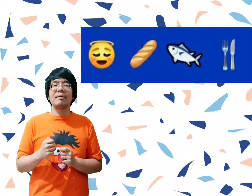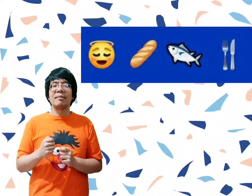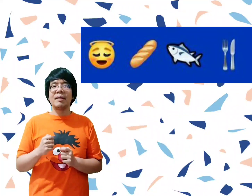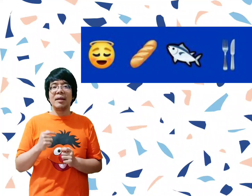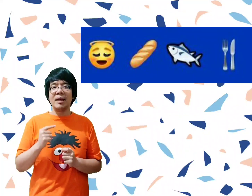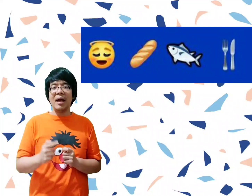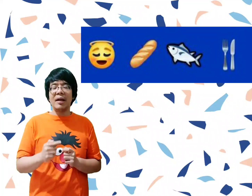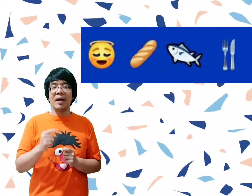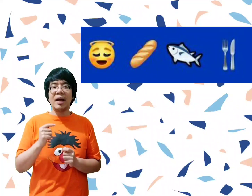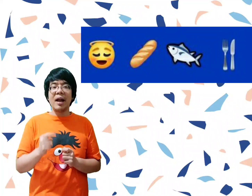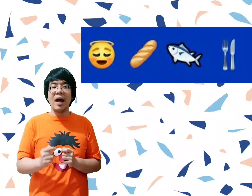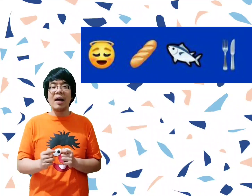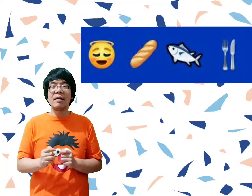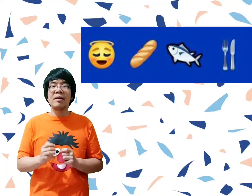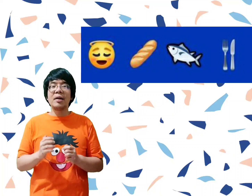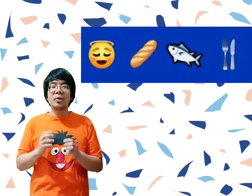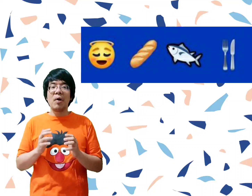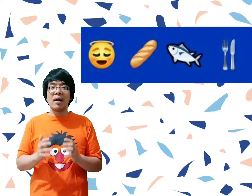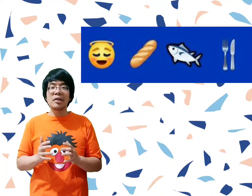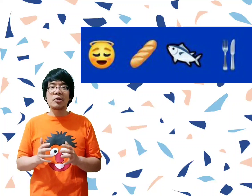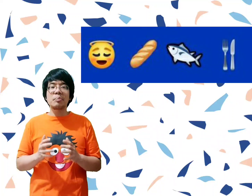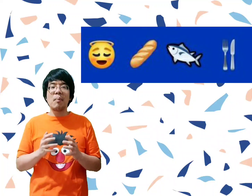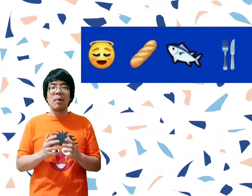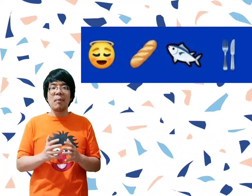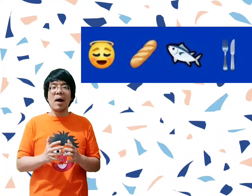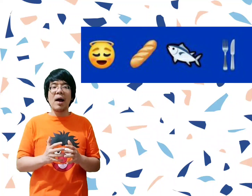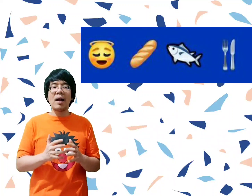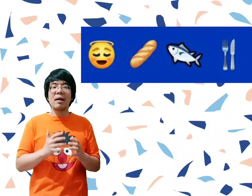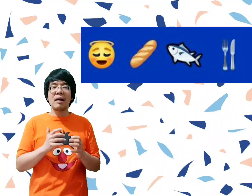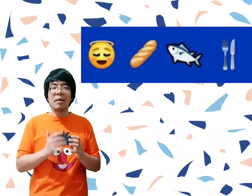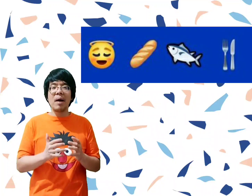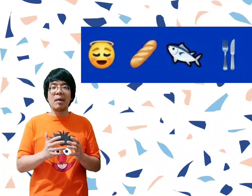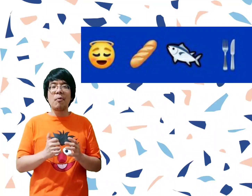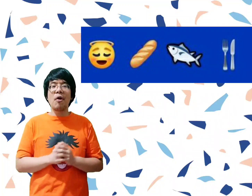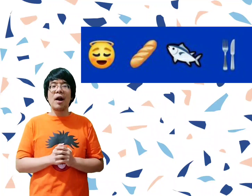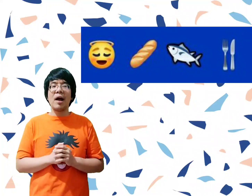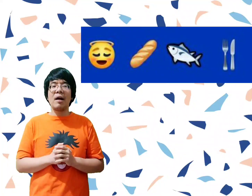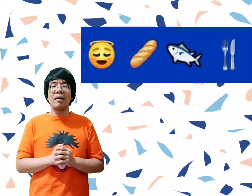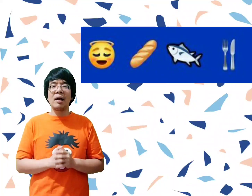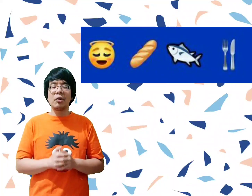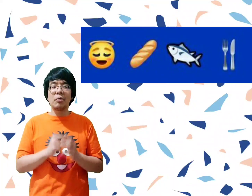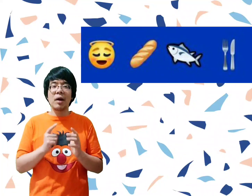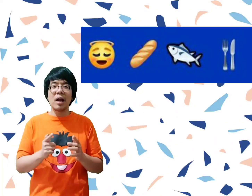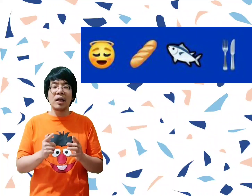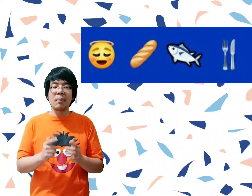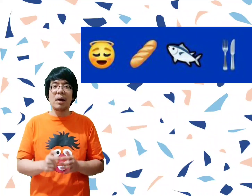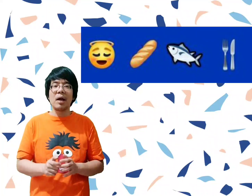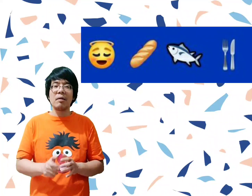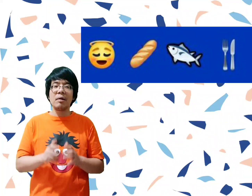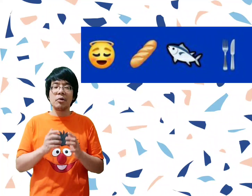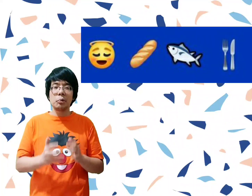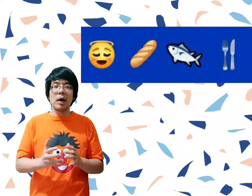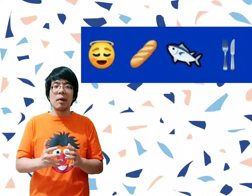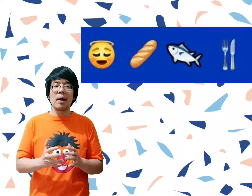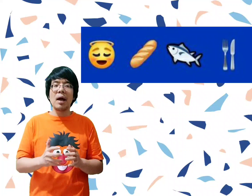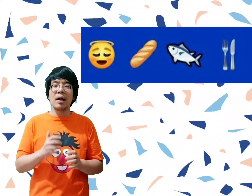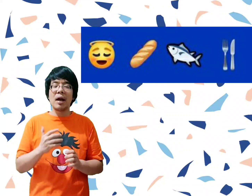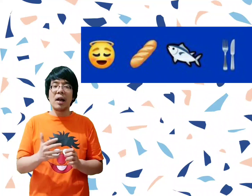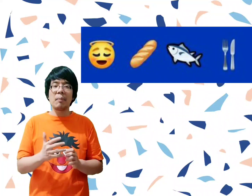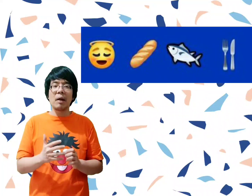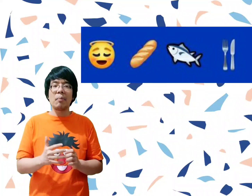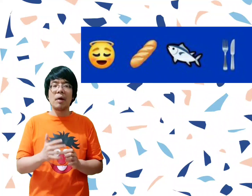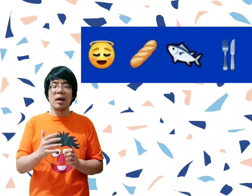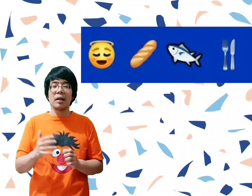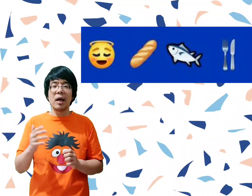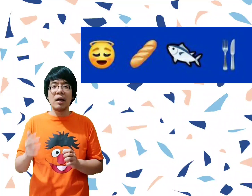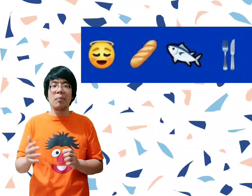lima. Iya, ini adalah Tuhan Yesus memberi makan lima ribu orang. Atau juga di Alkitab ada yang jumlahnya beda.